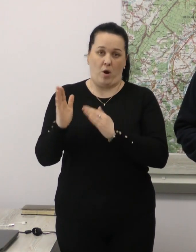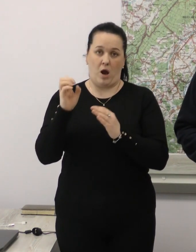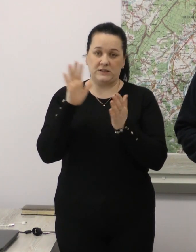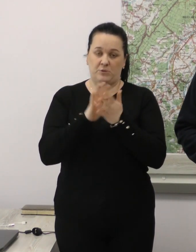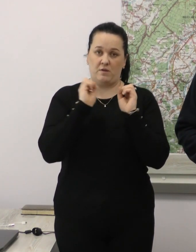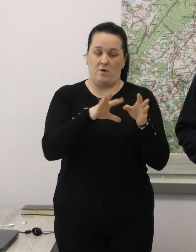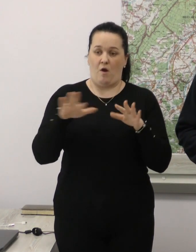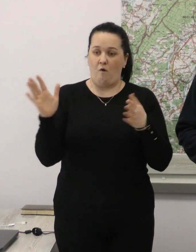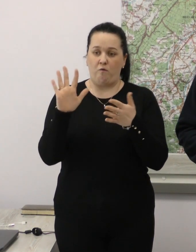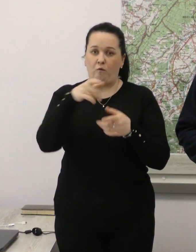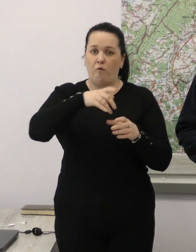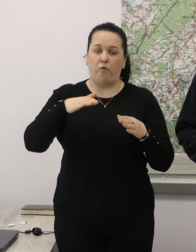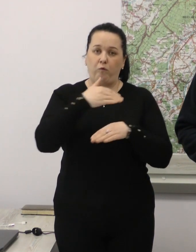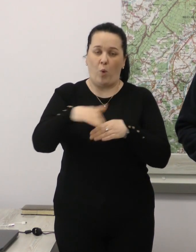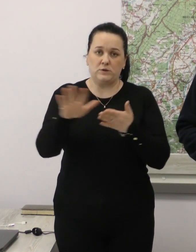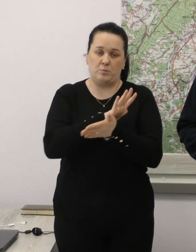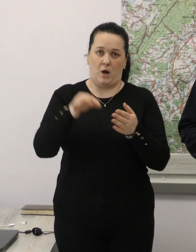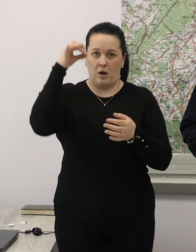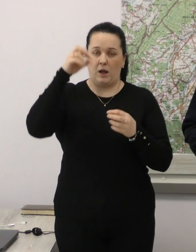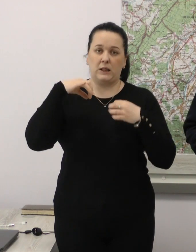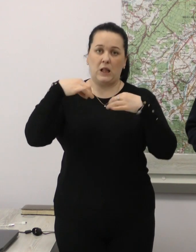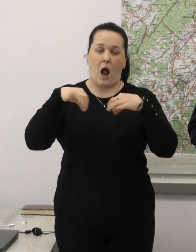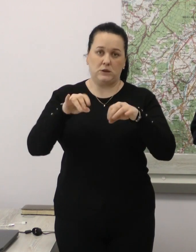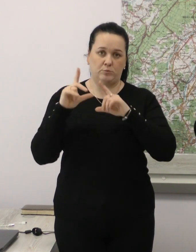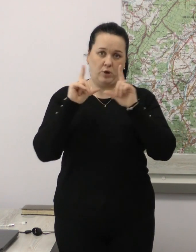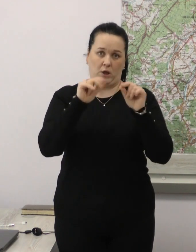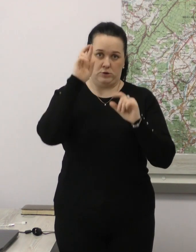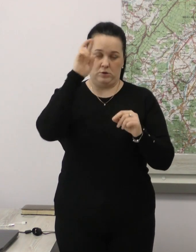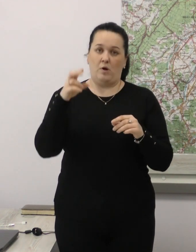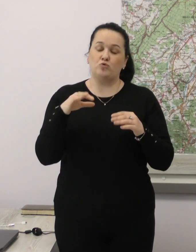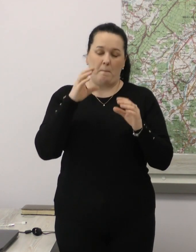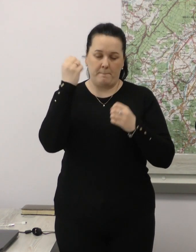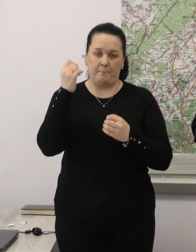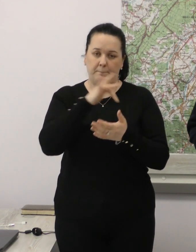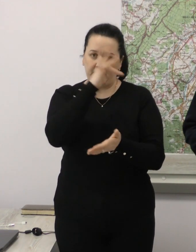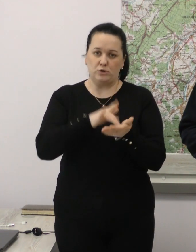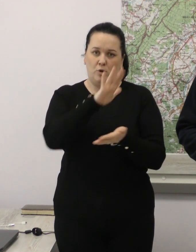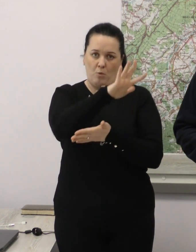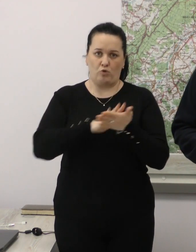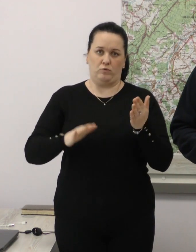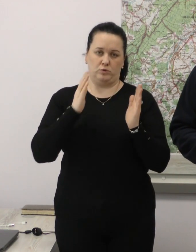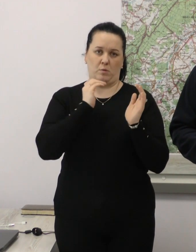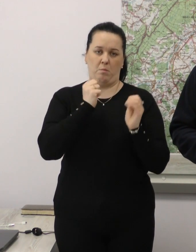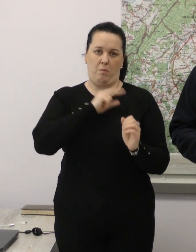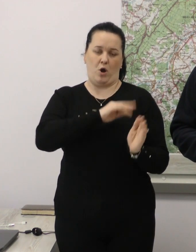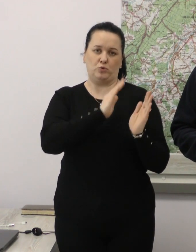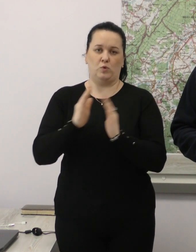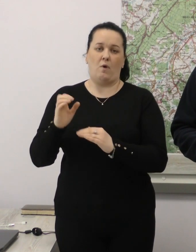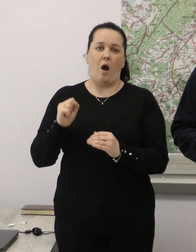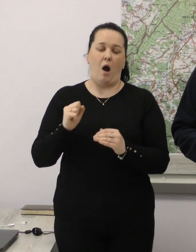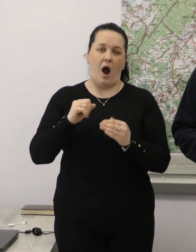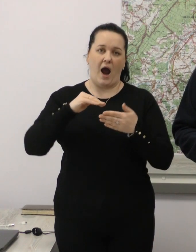прибираються в вулиці, їздить громадський транспорт. Нам усім потрібно, щоб місто надалі функціонувало у нормальному режимі, а критична